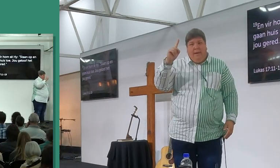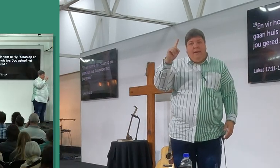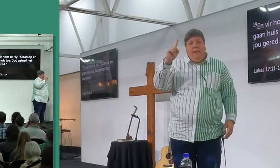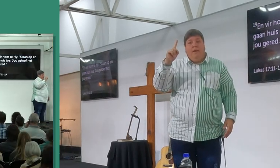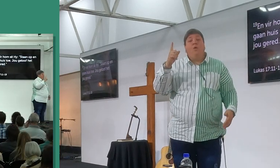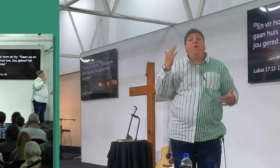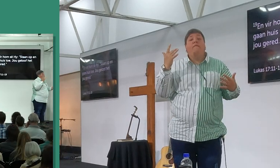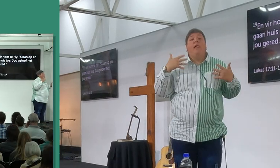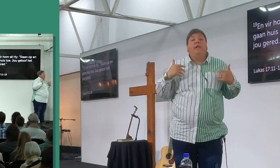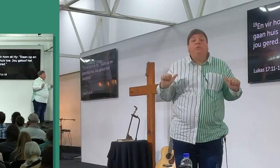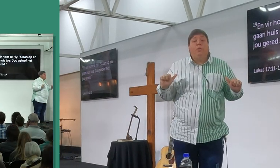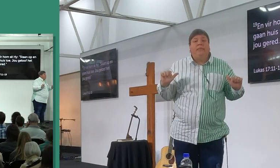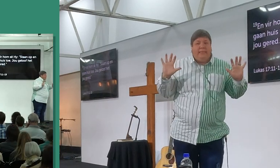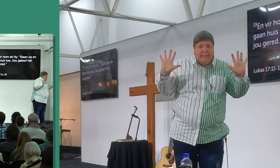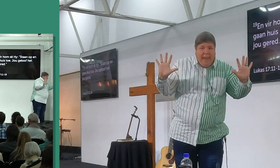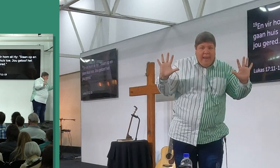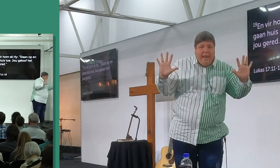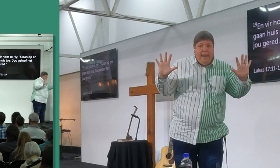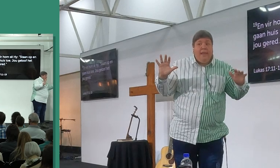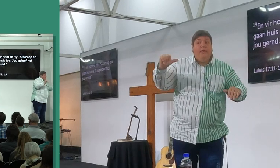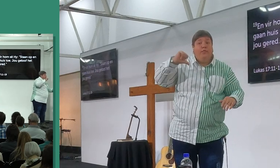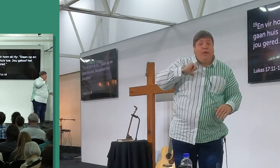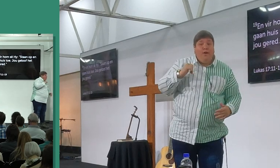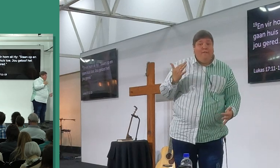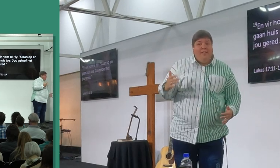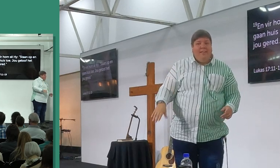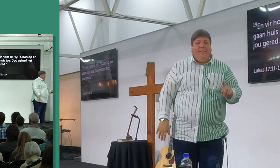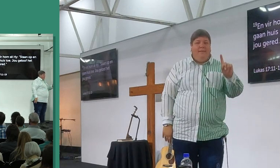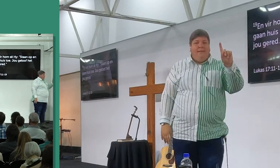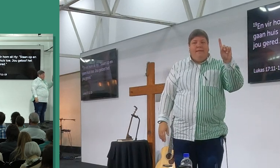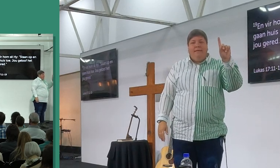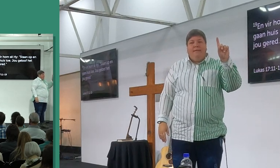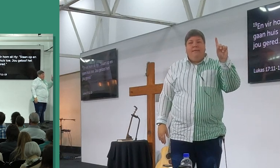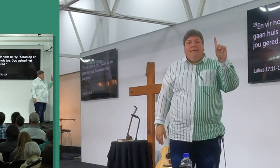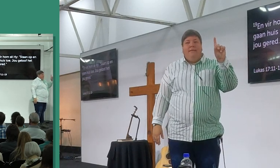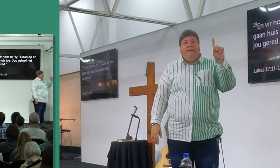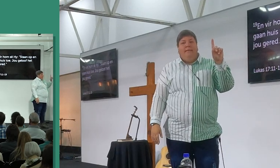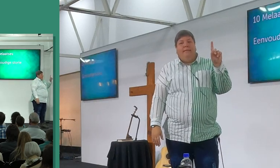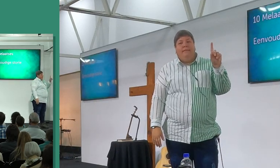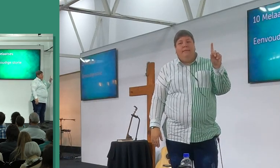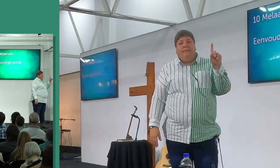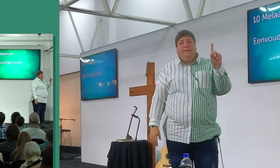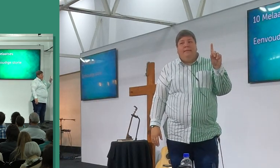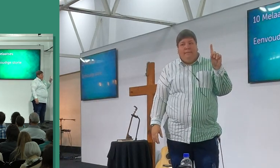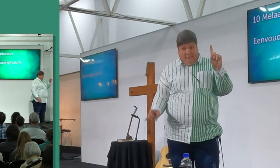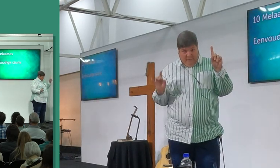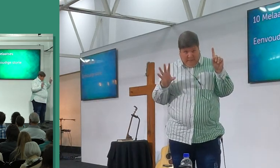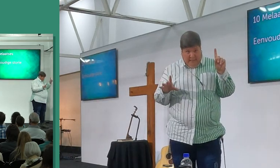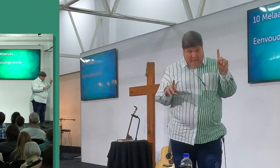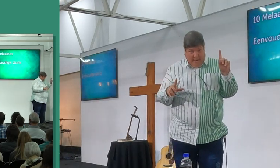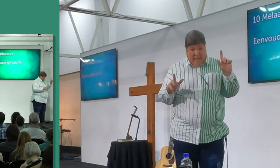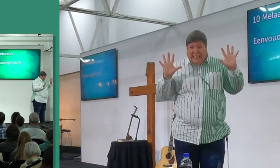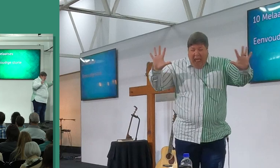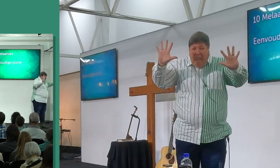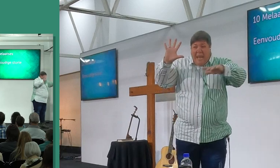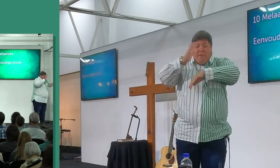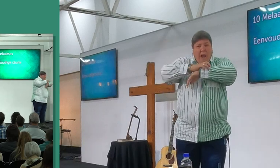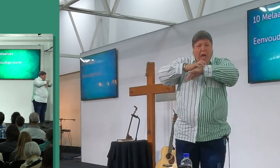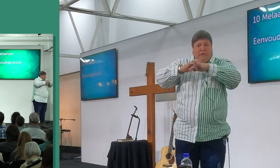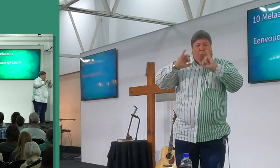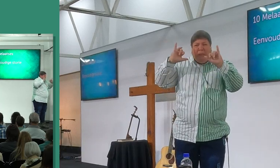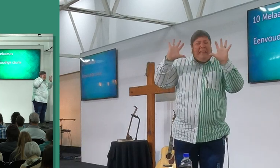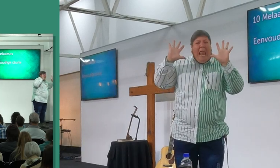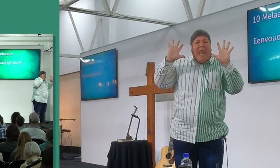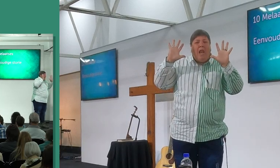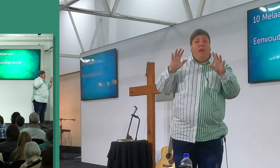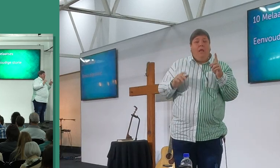gesond gemaakt? 10, hoeveel is gereed? 1, ok, jylle heren, 10 melaatses, Jesus vertel een story,